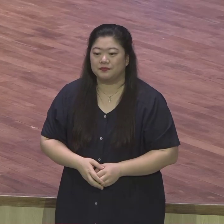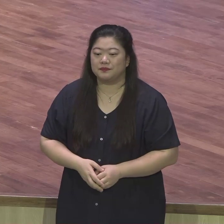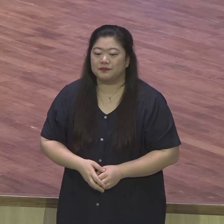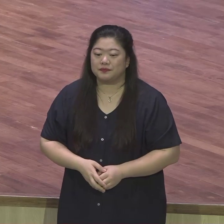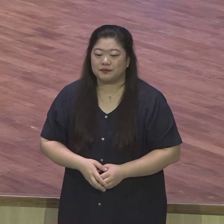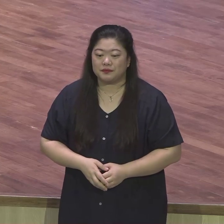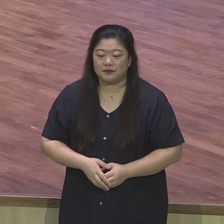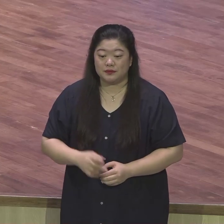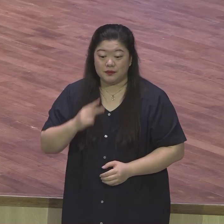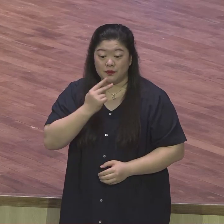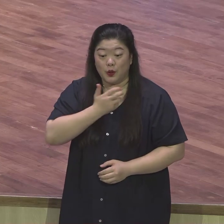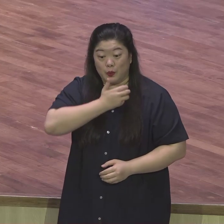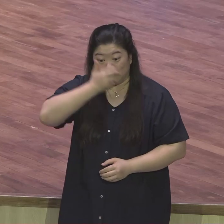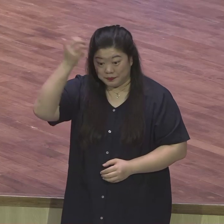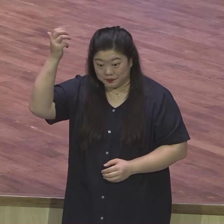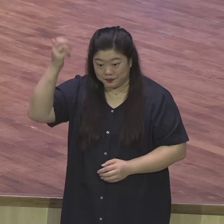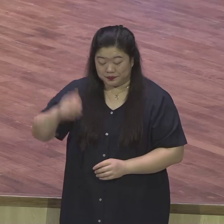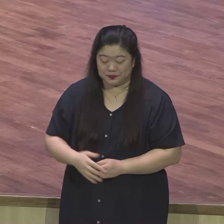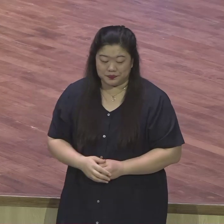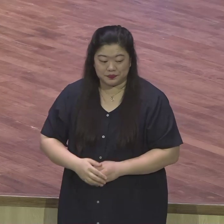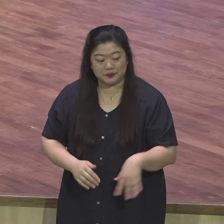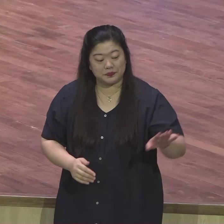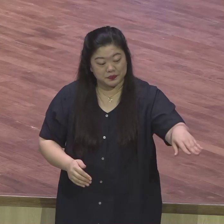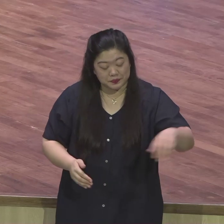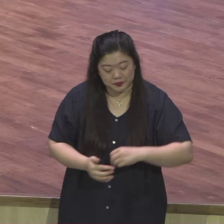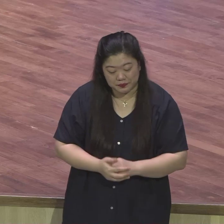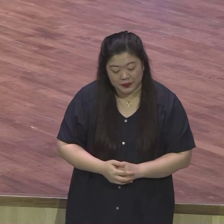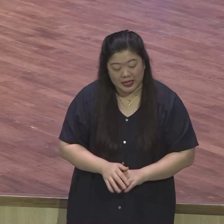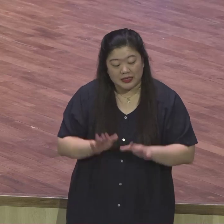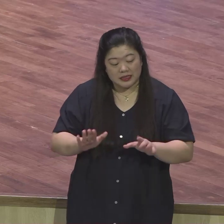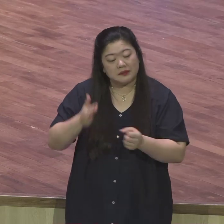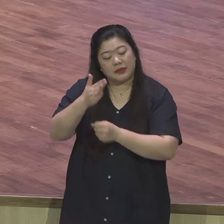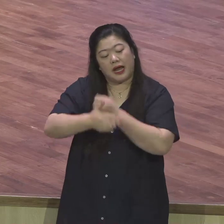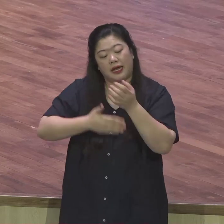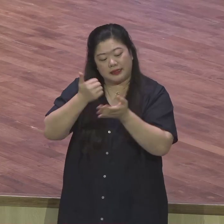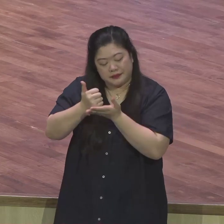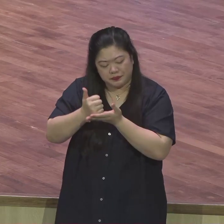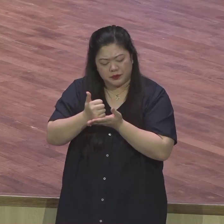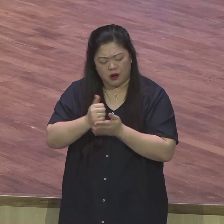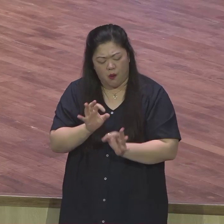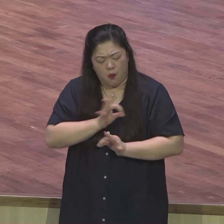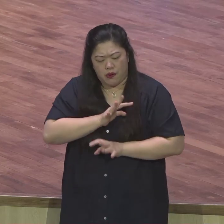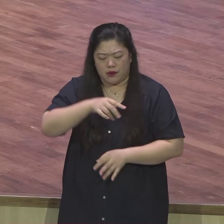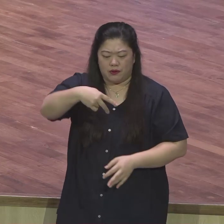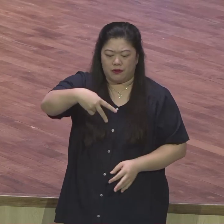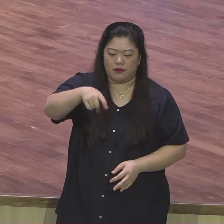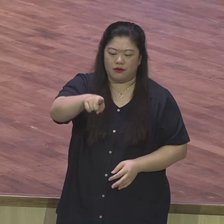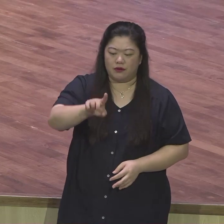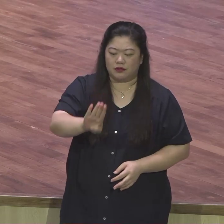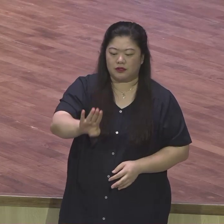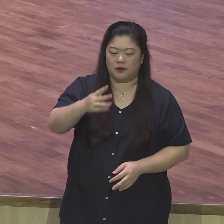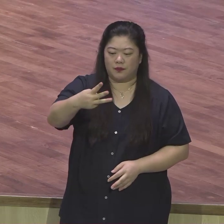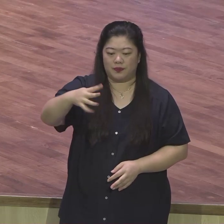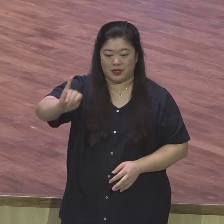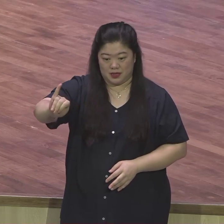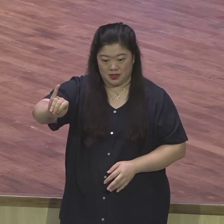하나님의 놀라운 섭리에 대해서 보다 구체적으로 설명을 해줍니다.